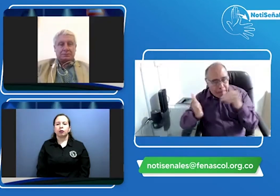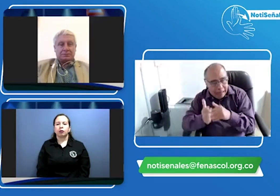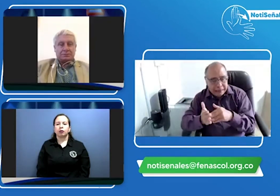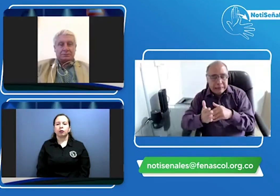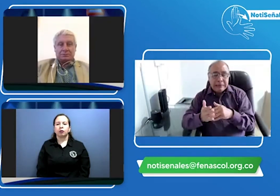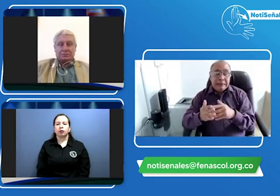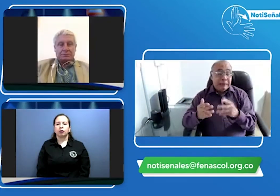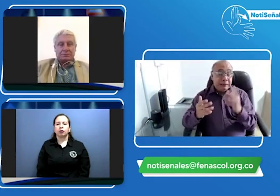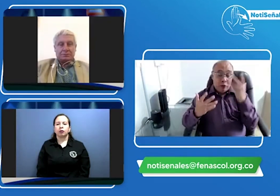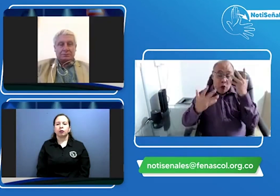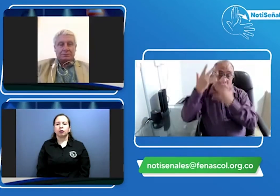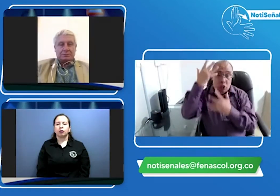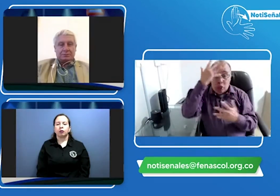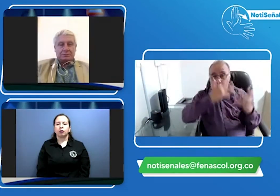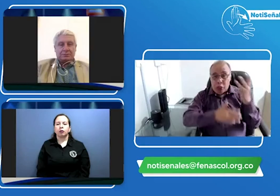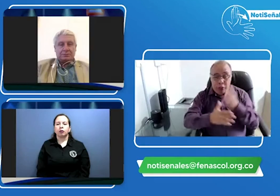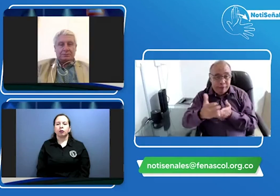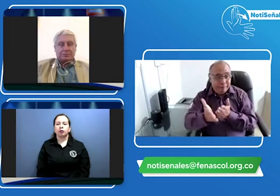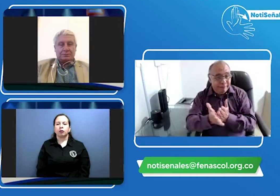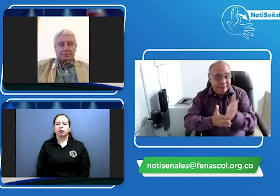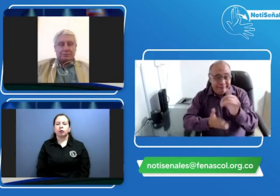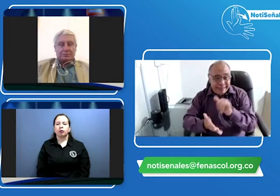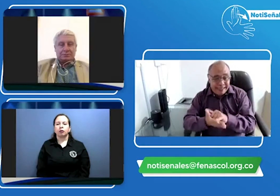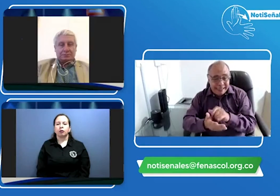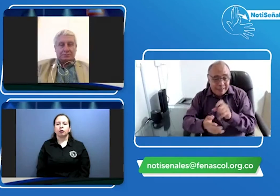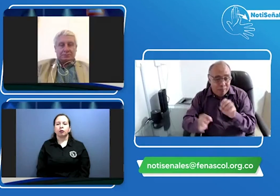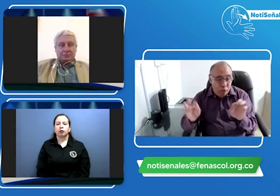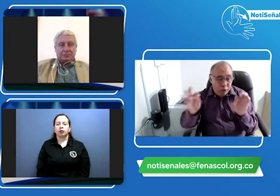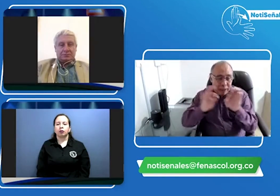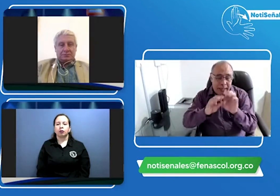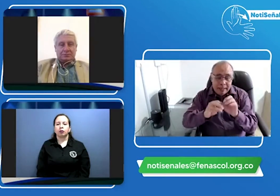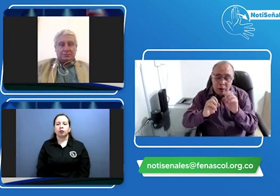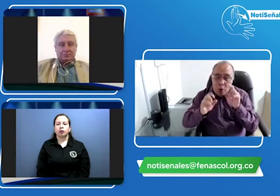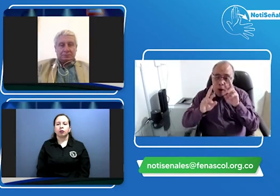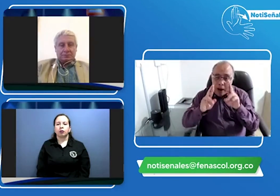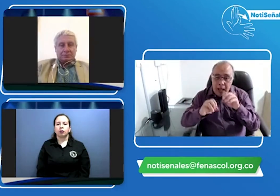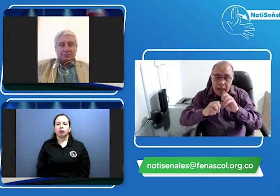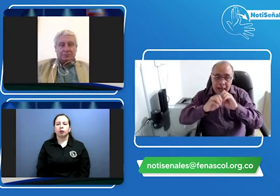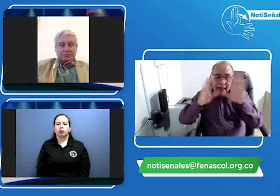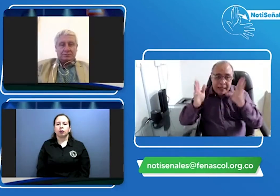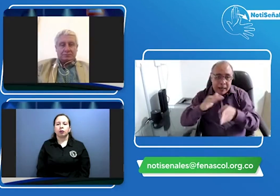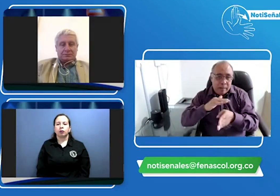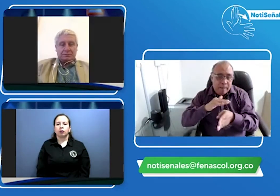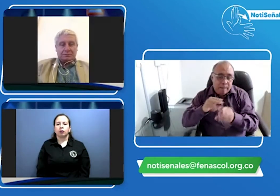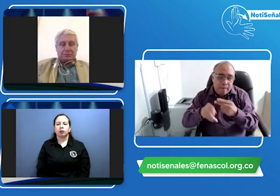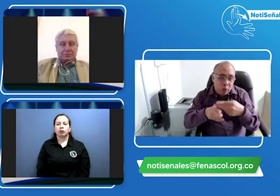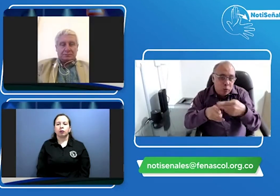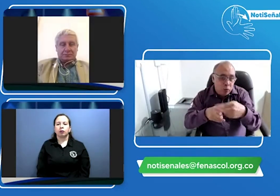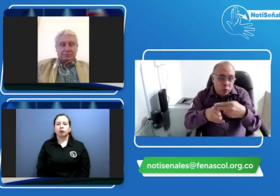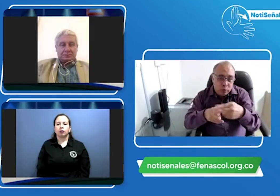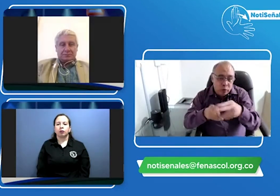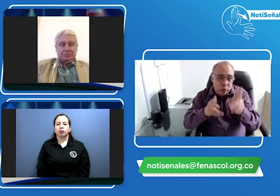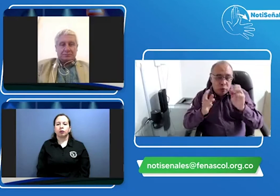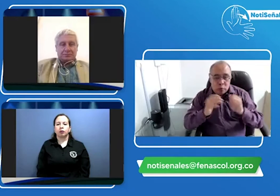plataforma entonces como que vemos que todavía hay mucha confusión a este respecto por lo cual pues